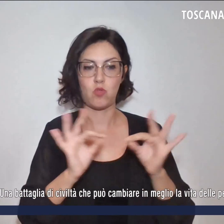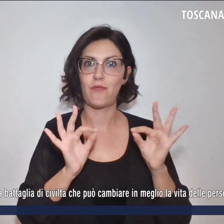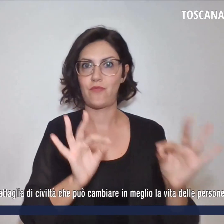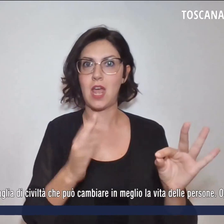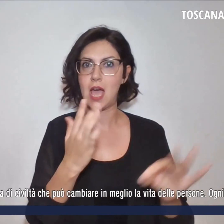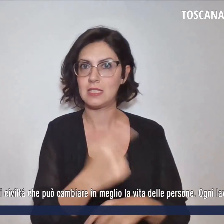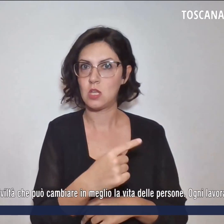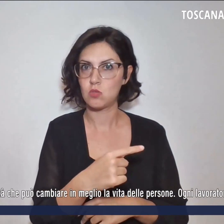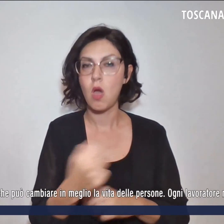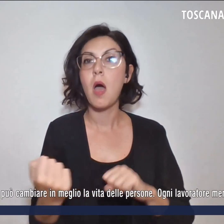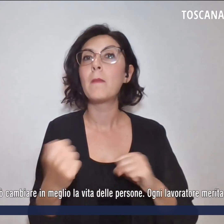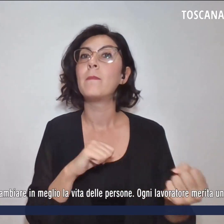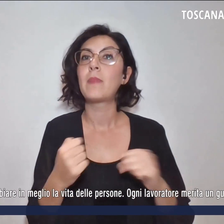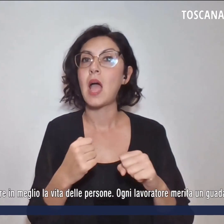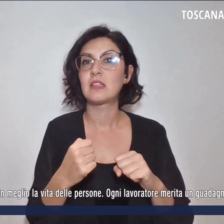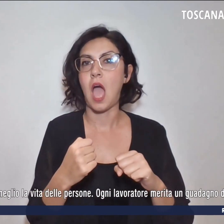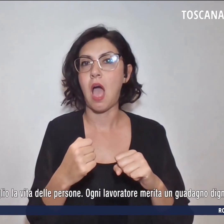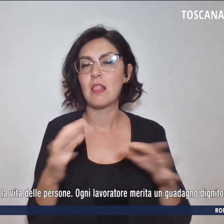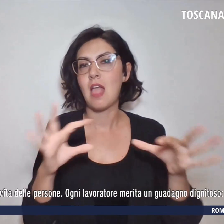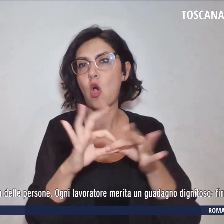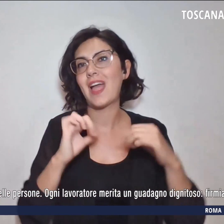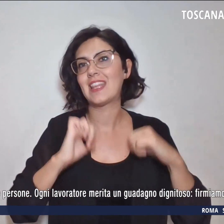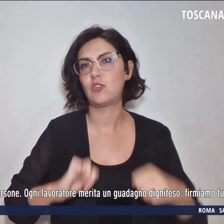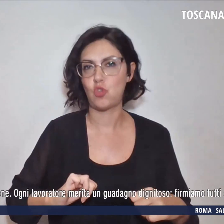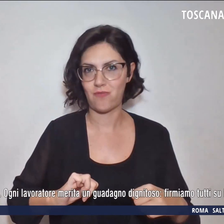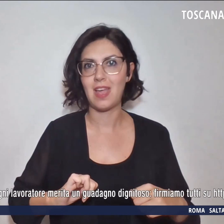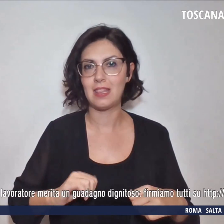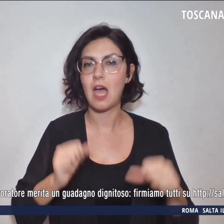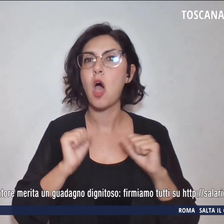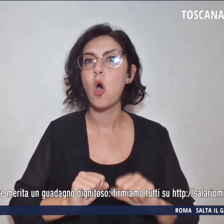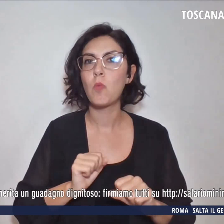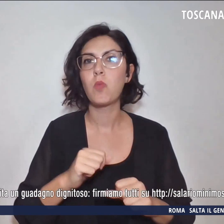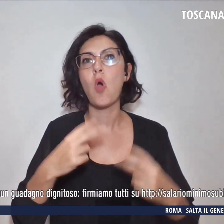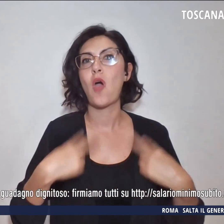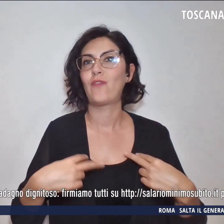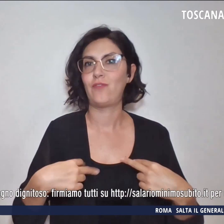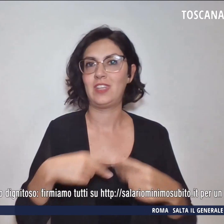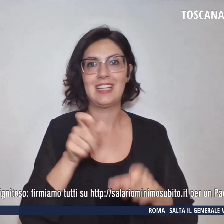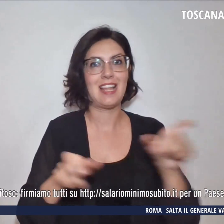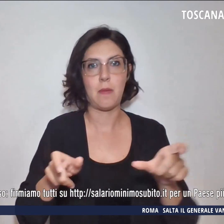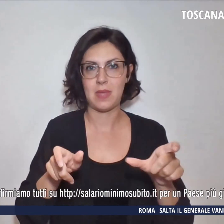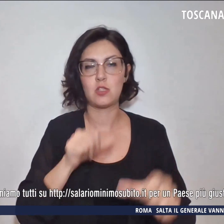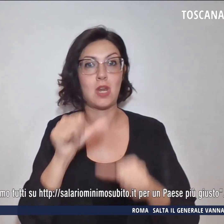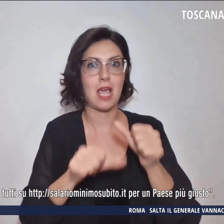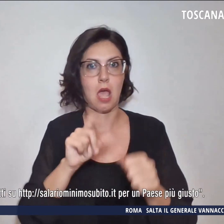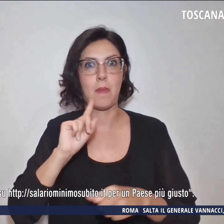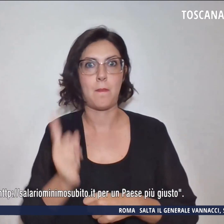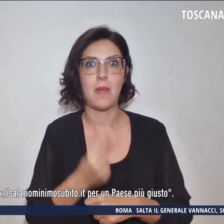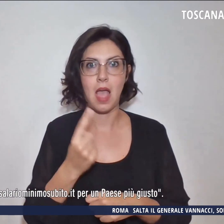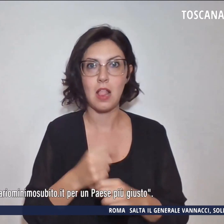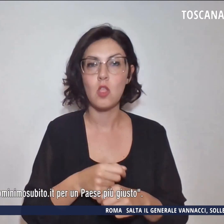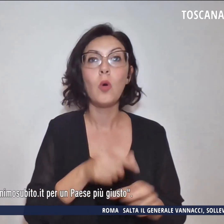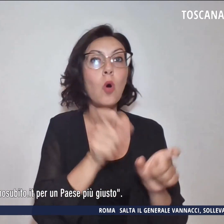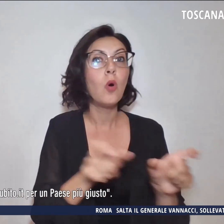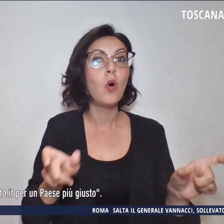di civiltà che può cambiare in meglio la vita delle persone. Ogni lavoratore merita un